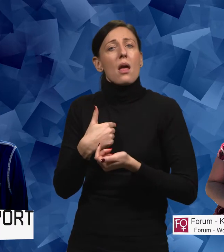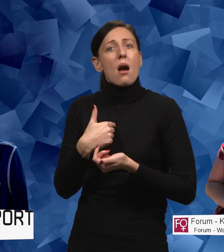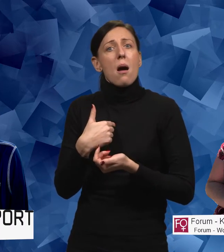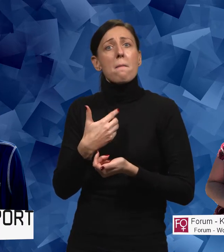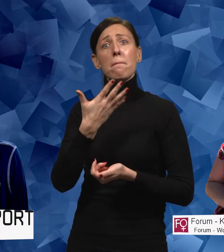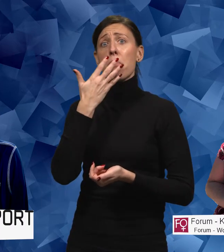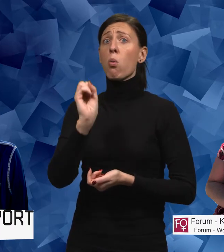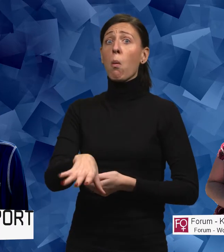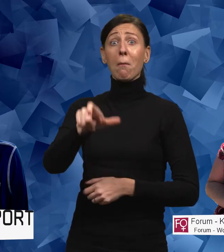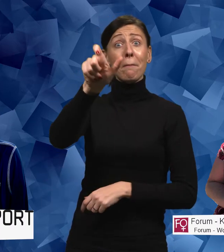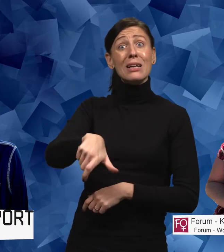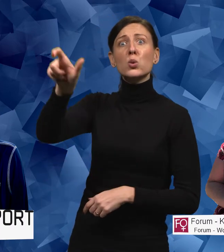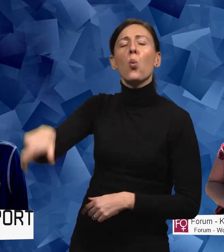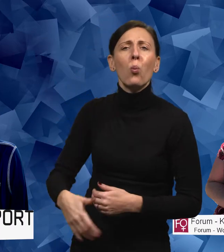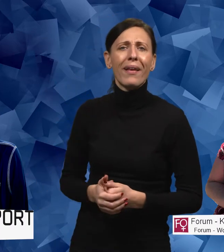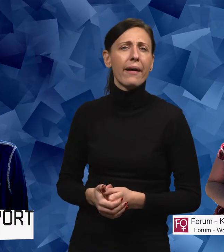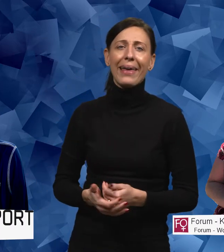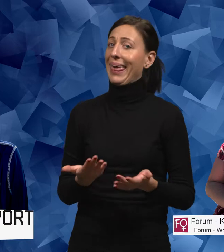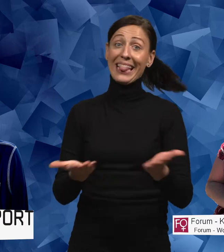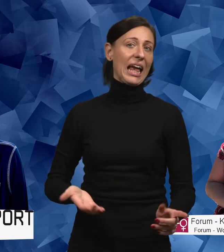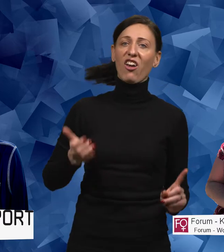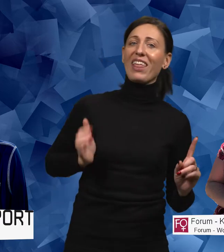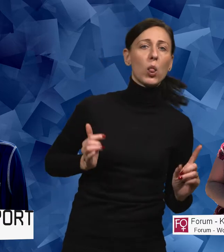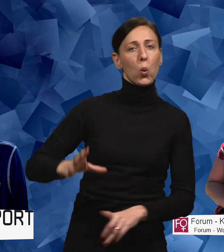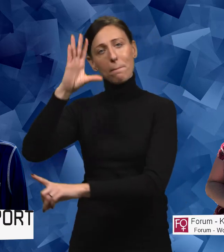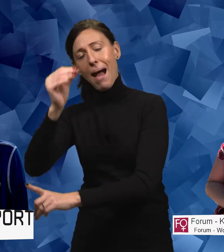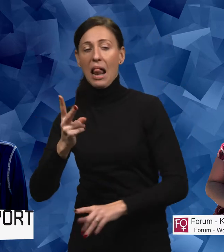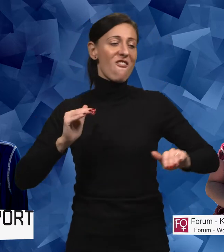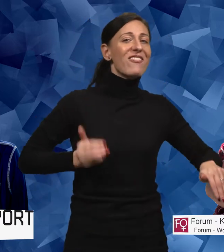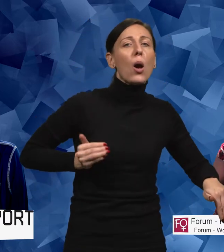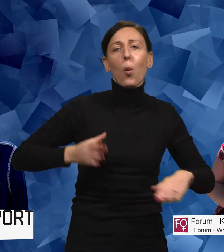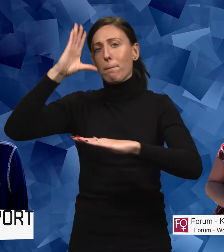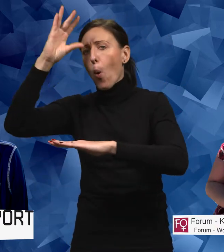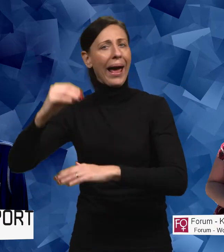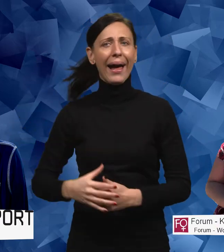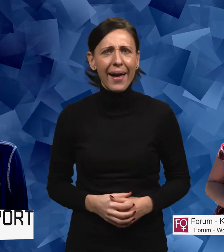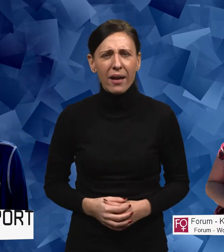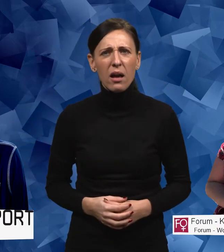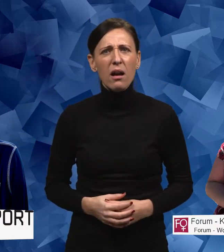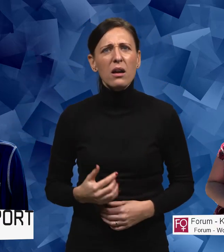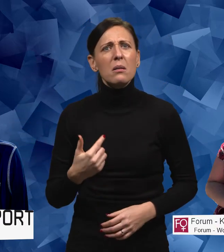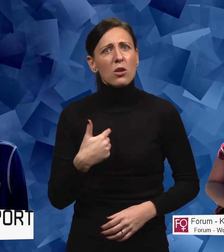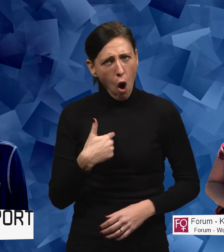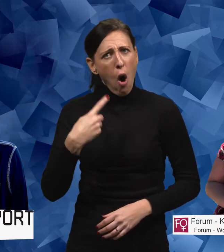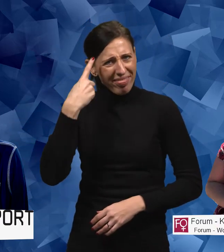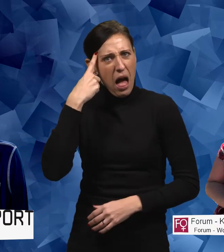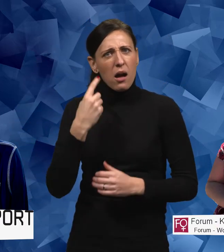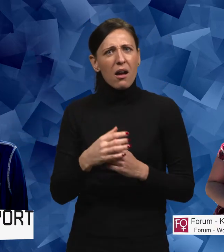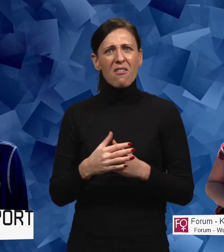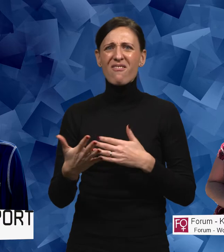pratar om personer. Inte kvinnor och män eller flickor och pojkar. Och som jag tänker, varför gjorde